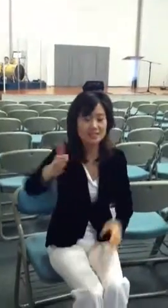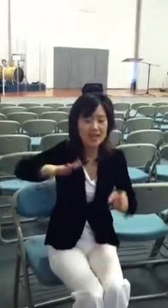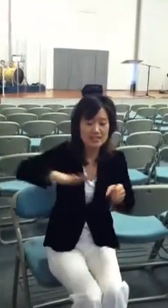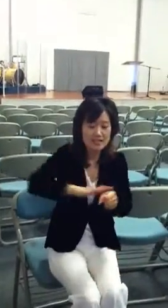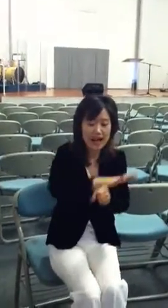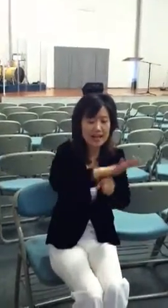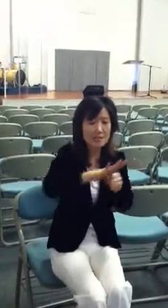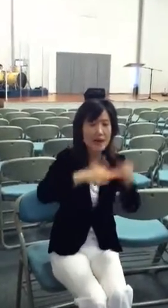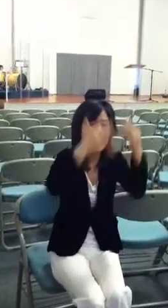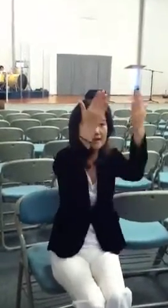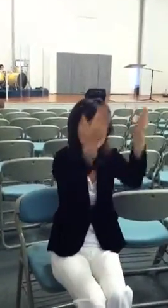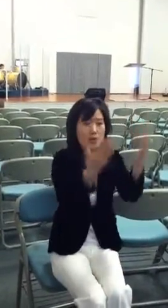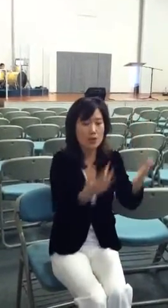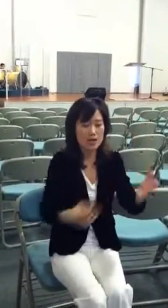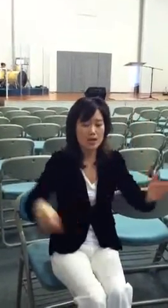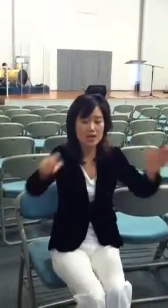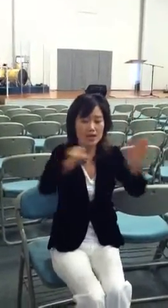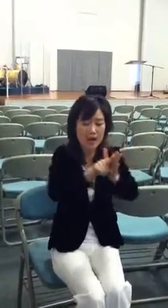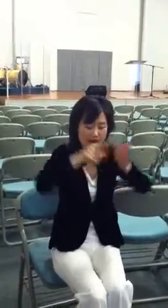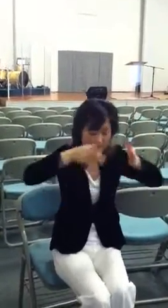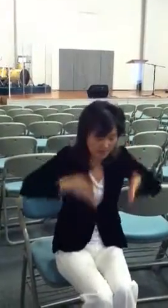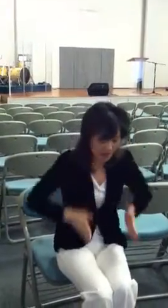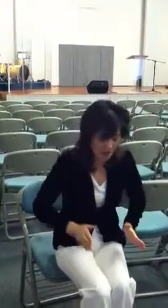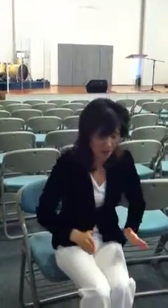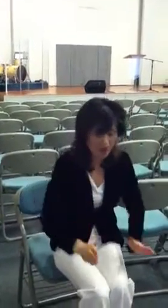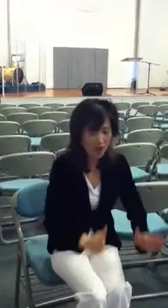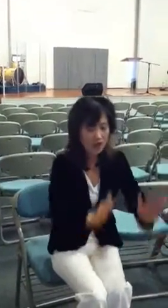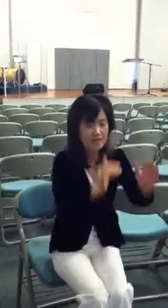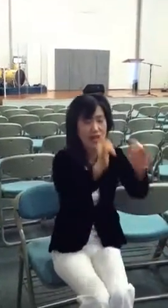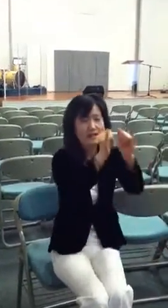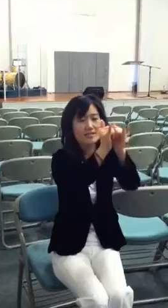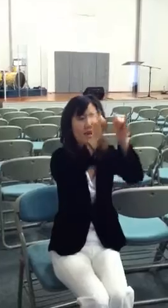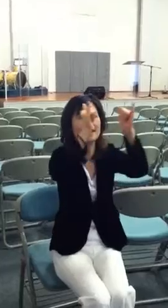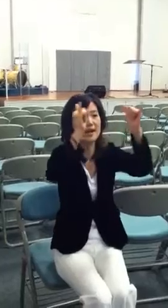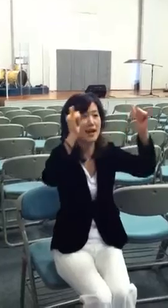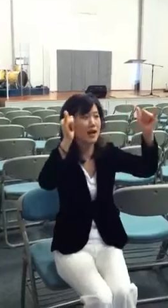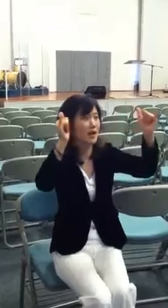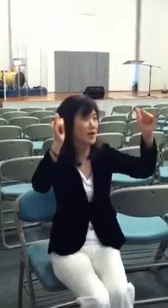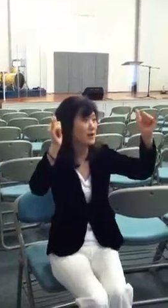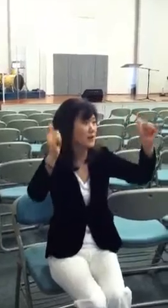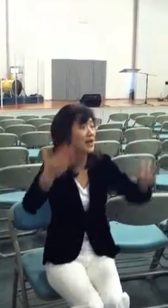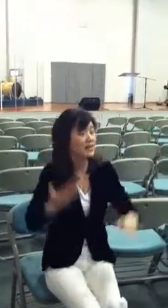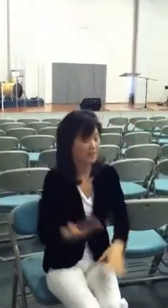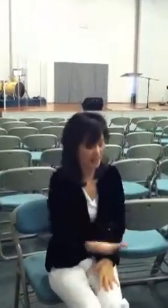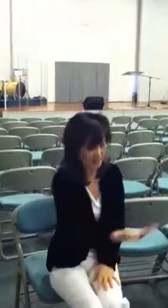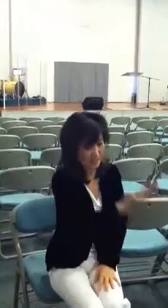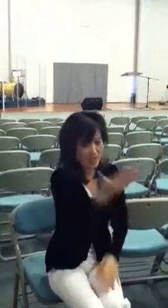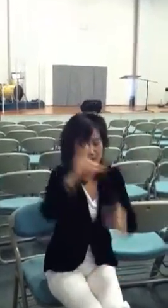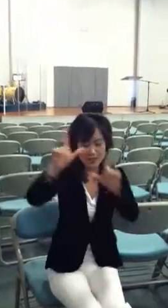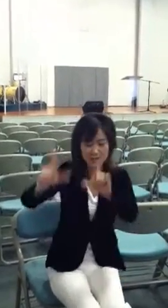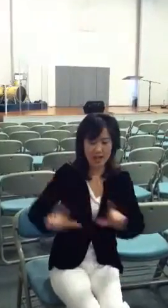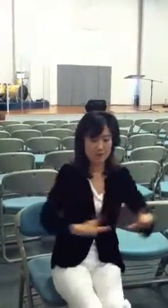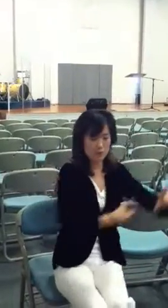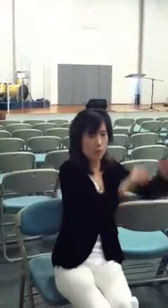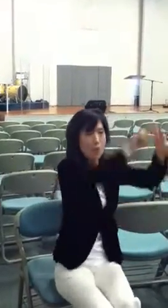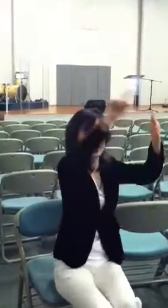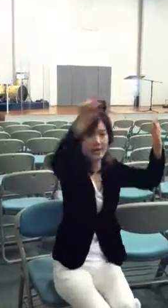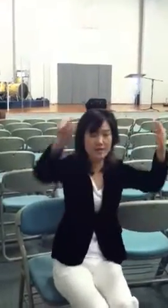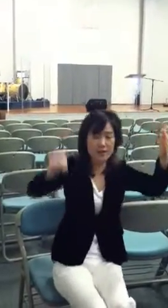사랑받기 위해 태어난 사람 당신의 삶속에서